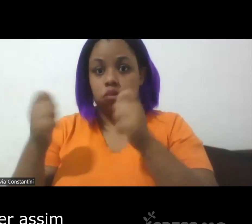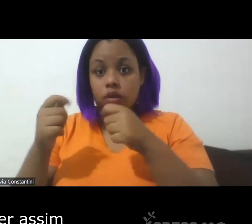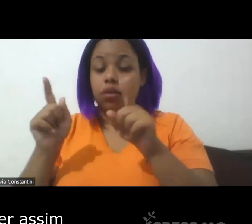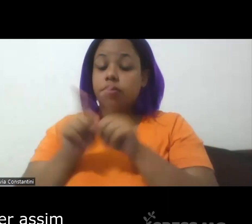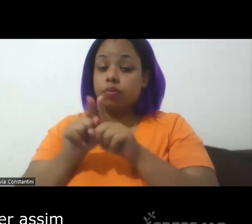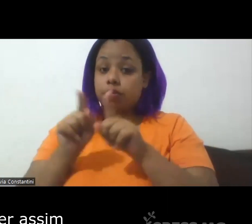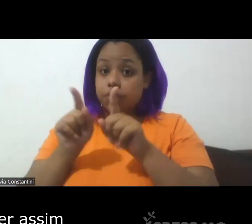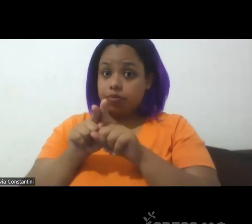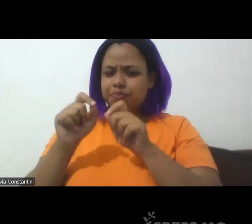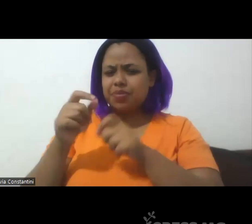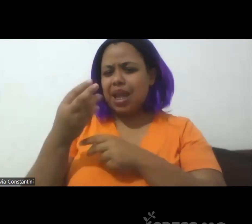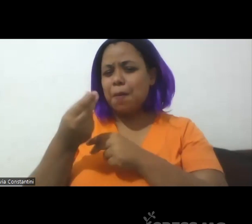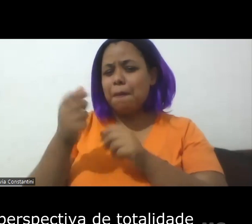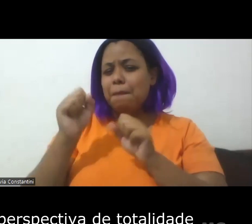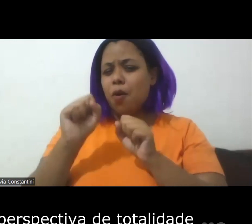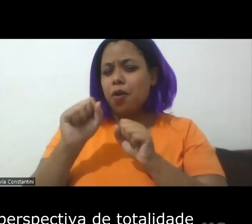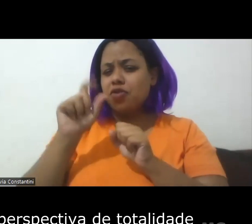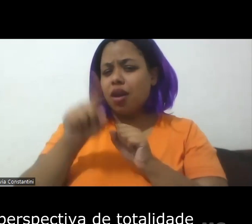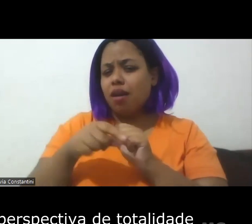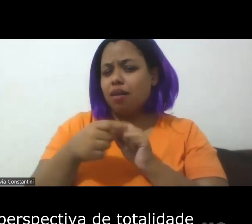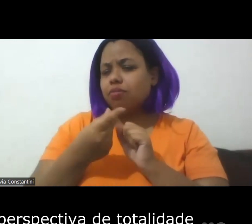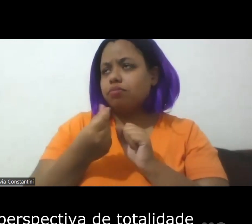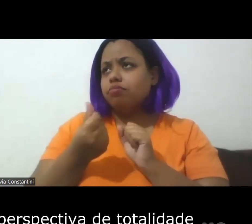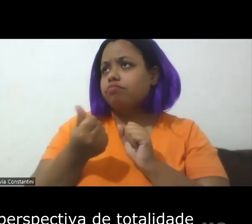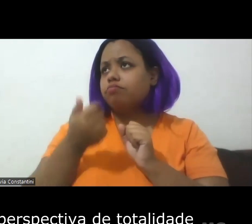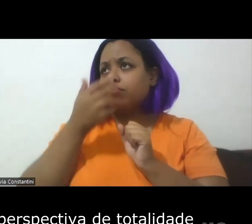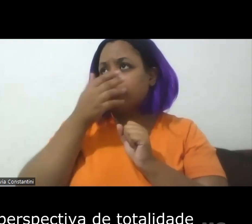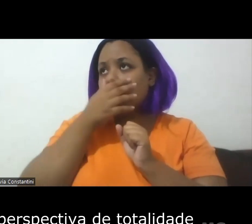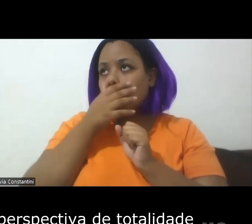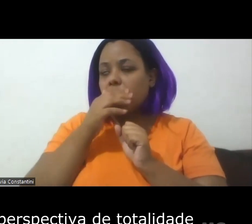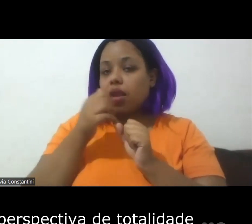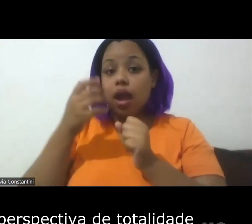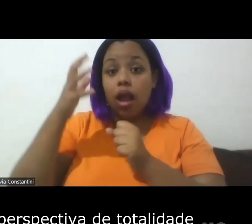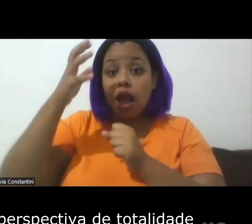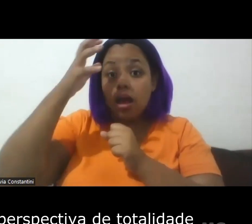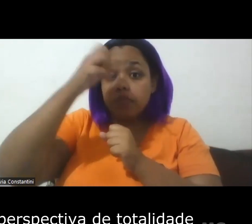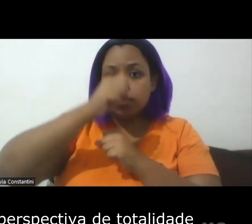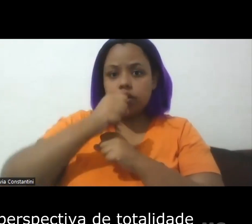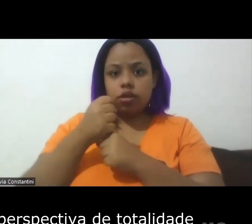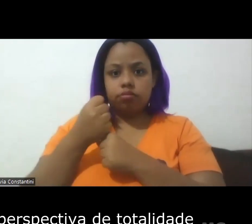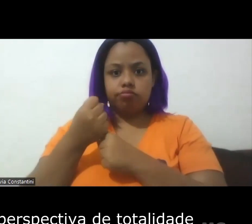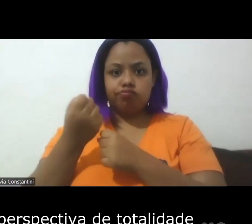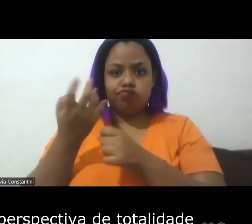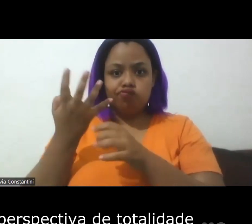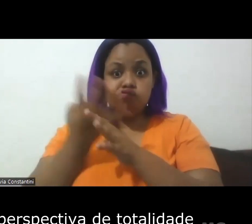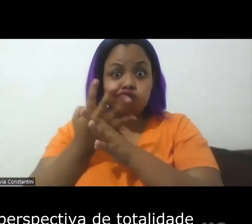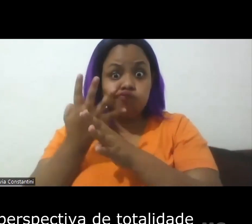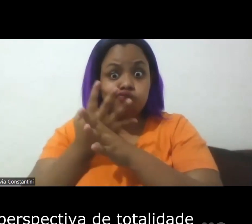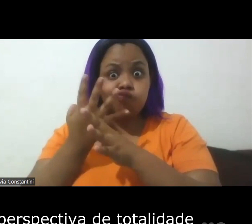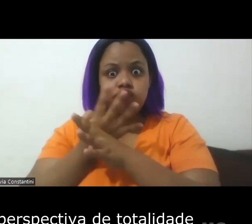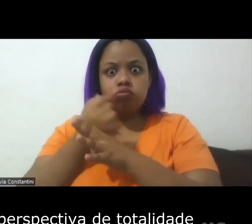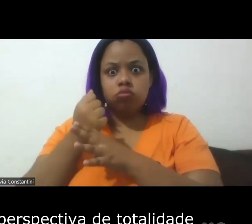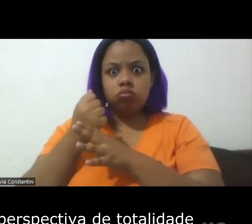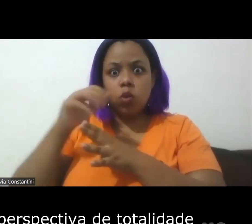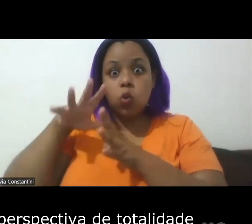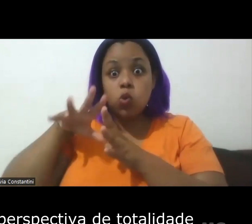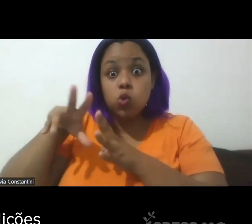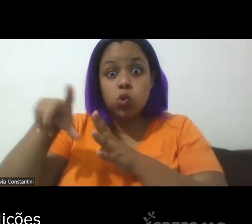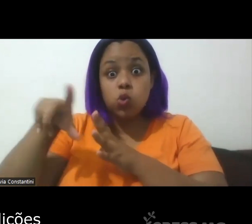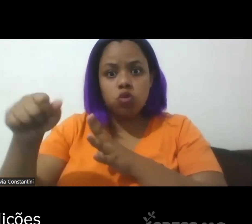vamos dizer assim, aprender e enfrentar numa perspectiva de totalidade